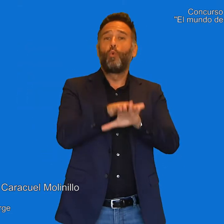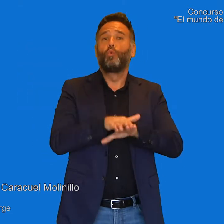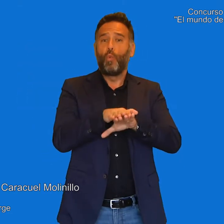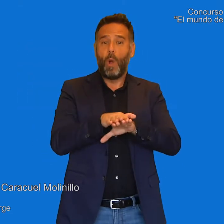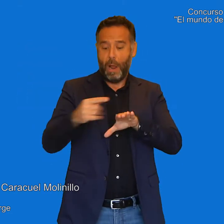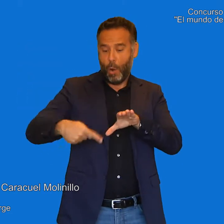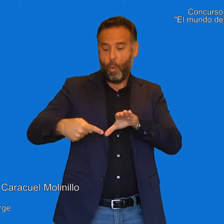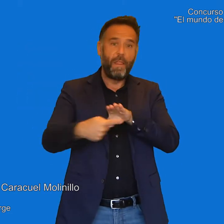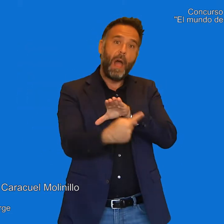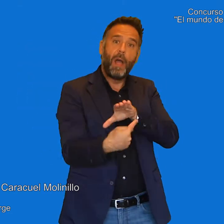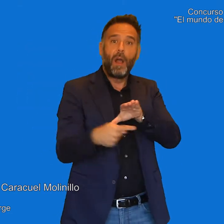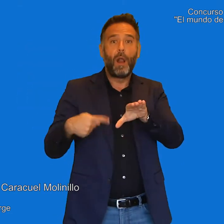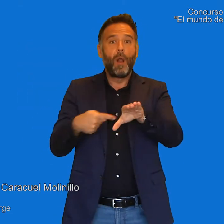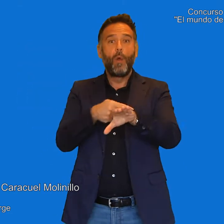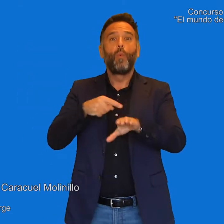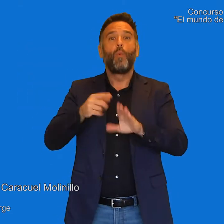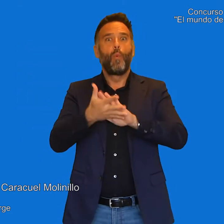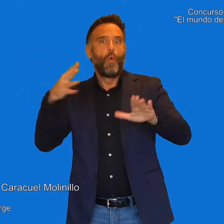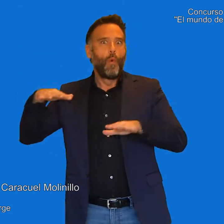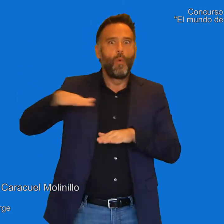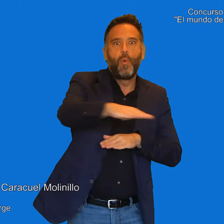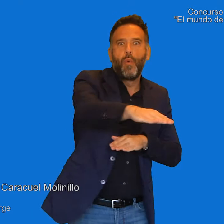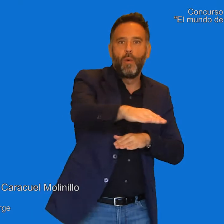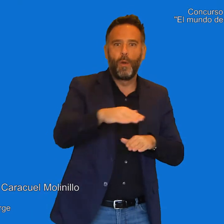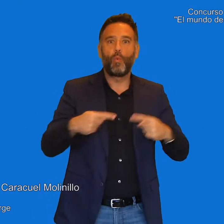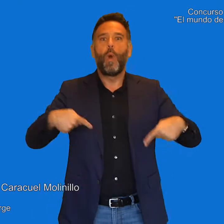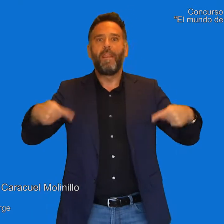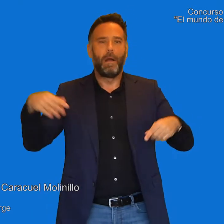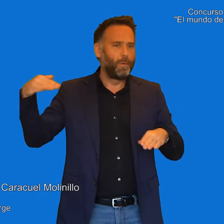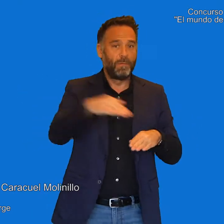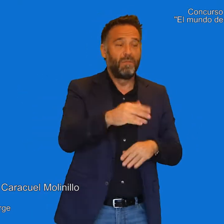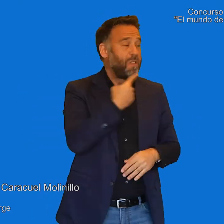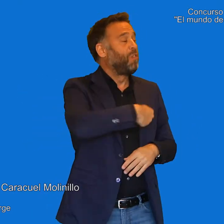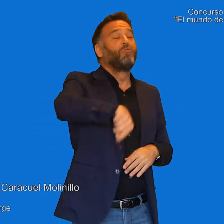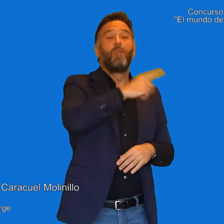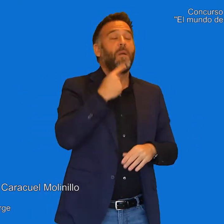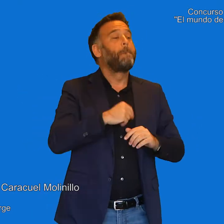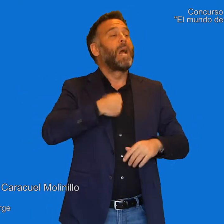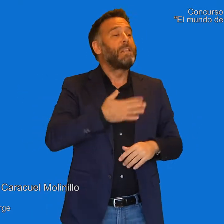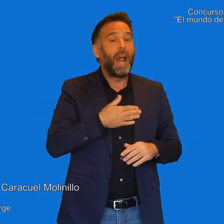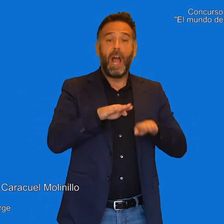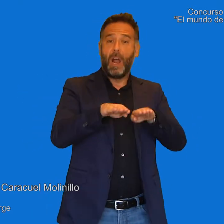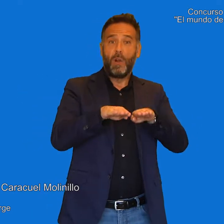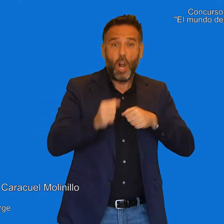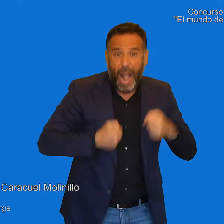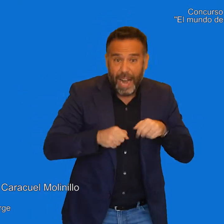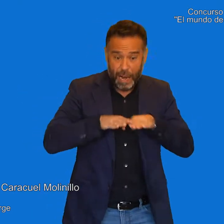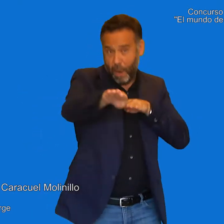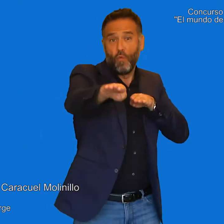tenía una rueda pegada a su pata y le dijo a todos, mañana os echo una carrera. Si la perdéis me